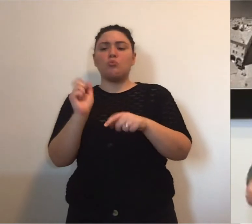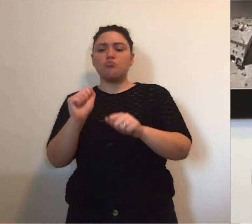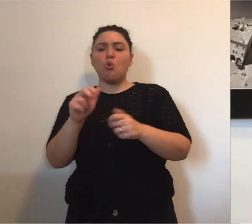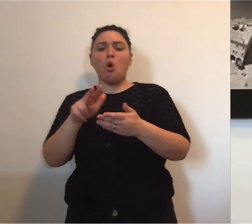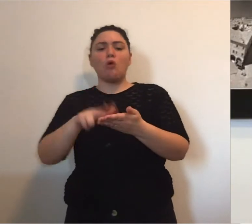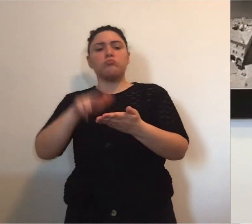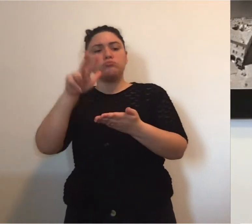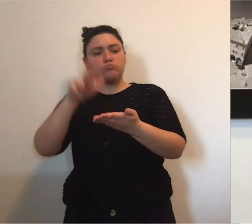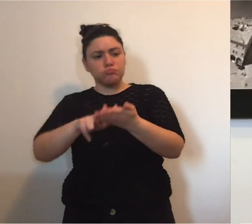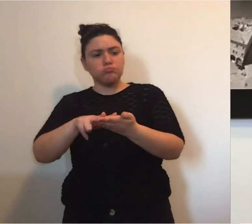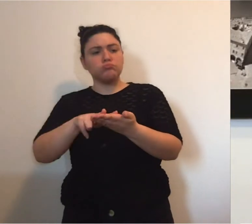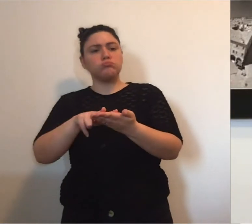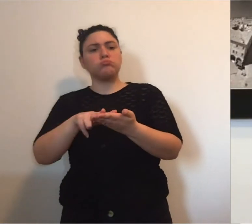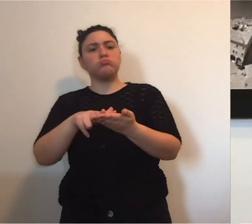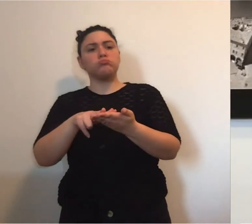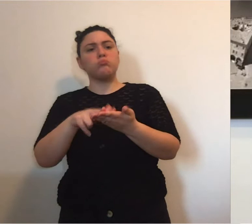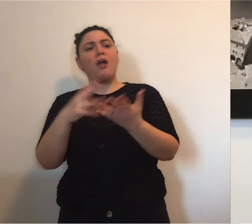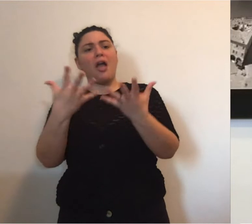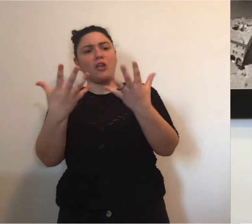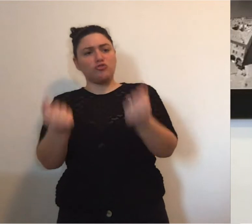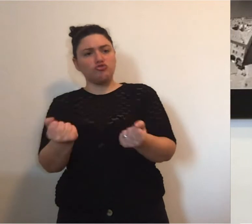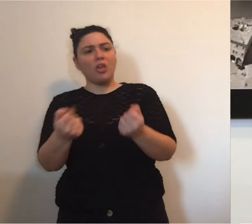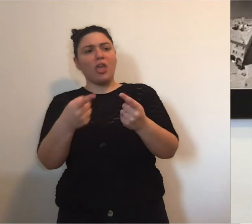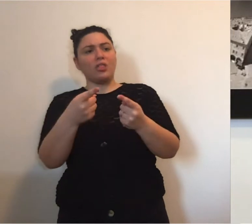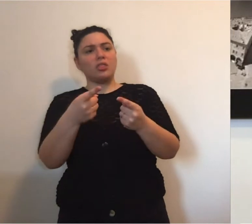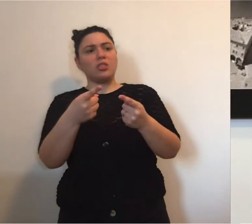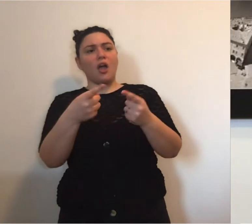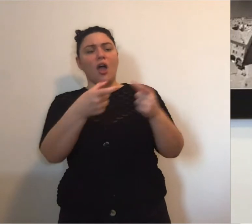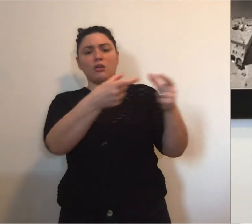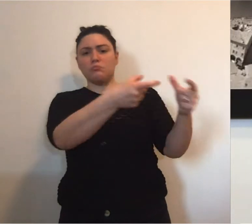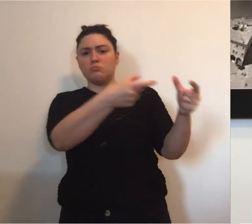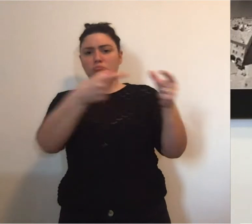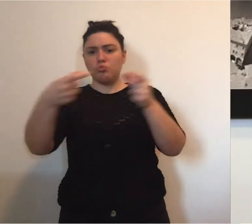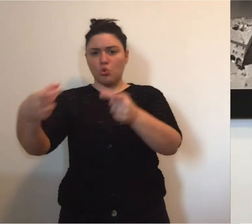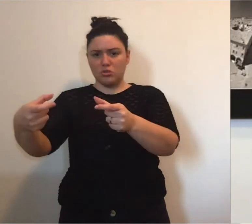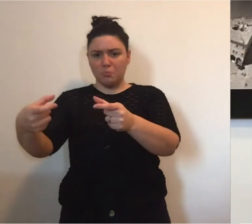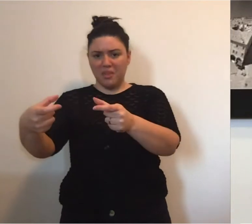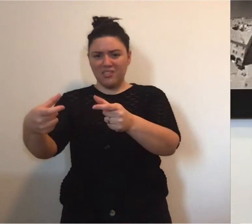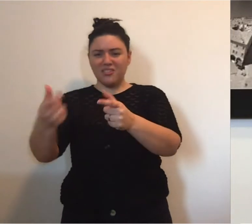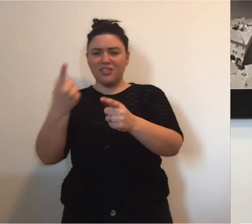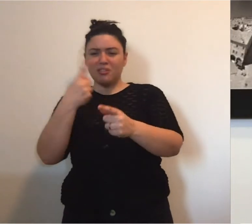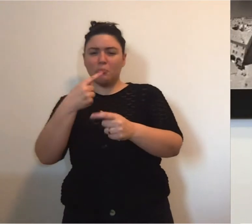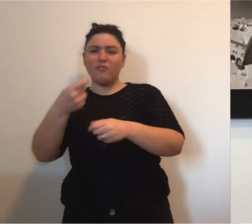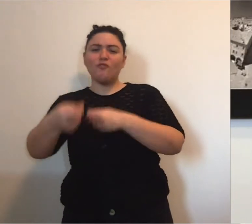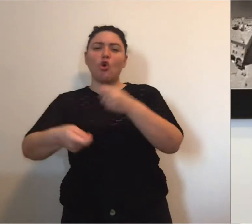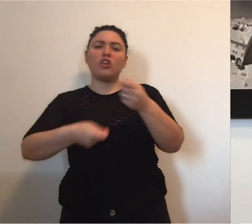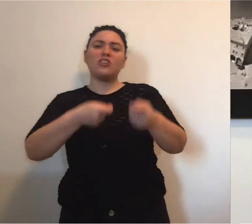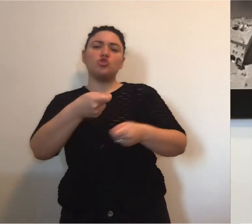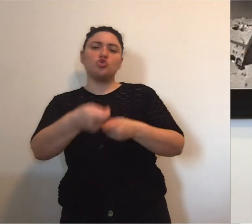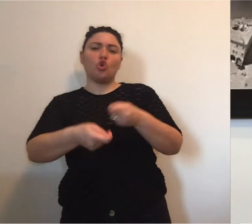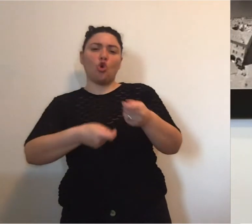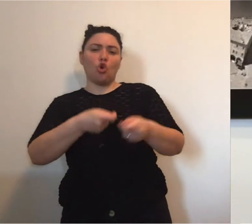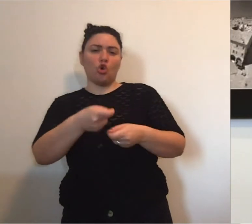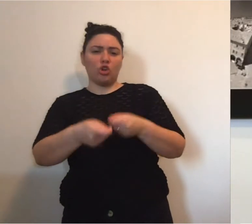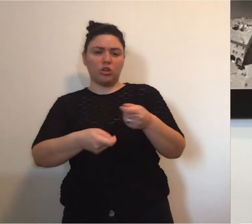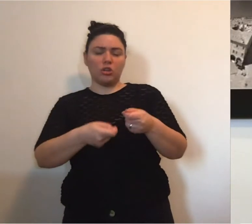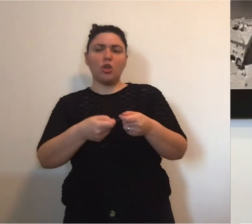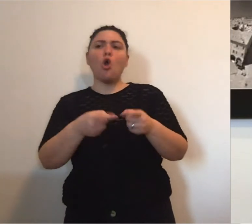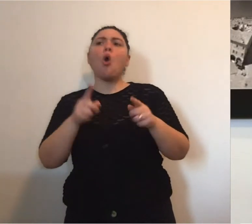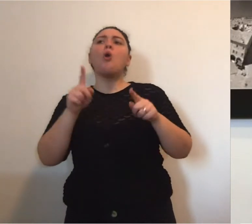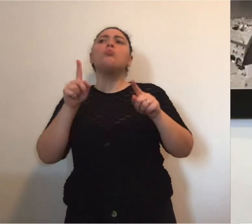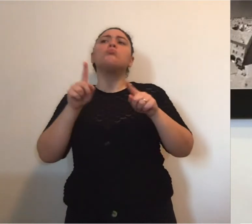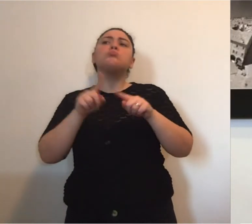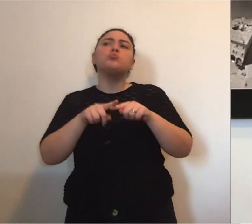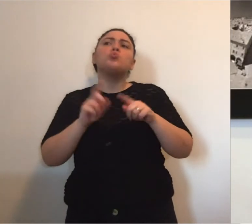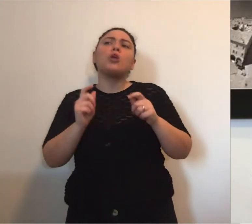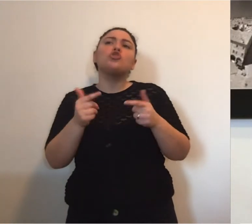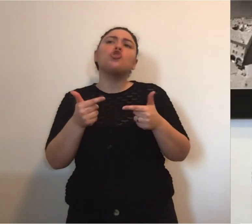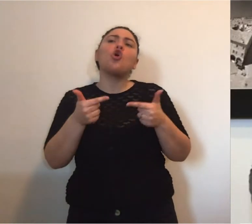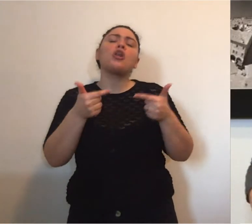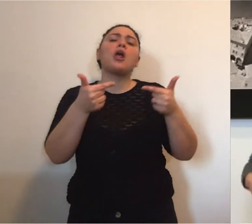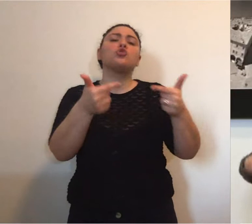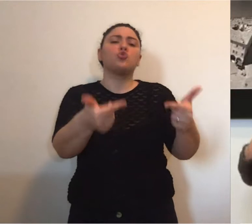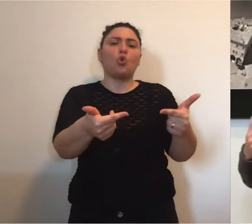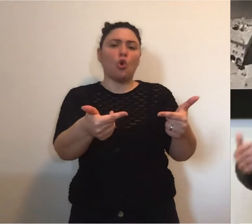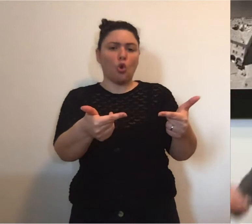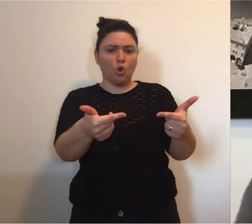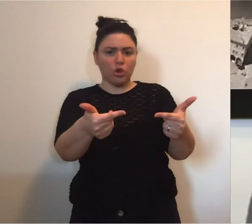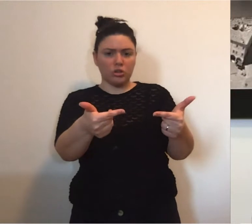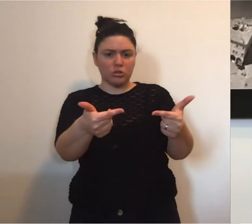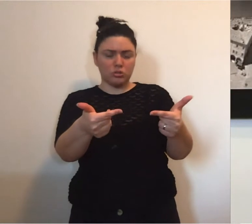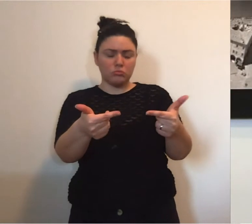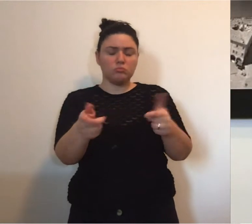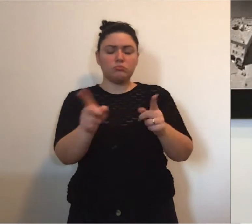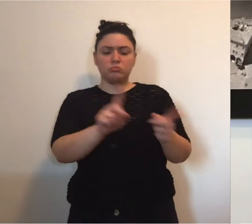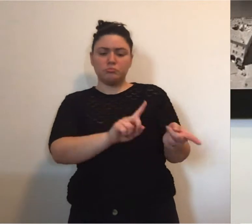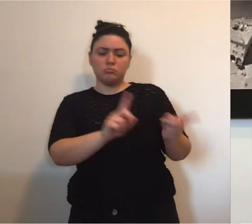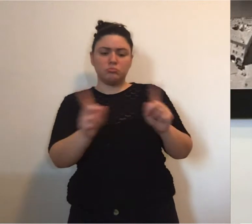commerciali e alimentari e di prima necessità potranno aderire al circuito dei